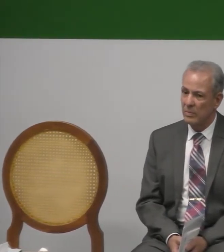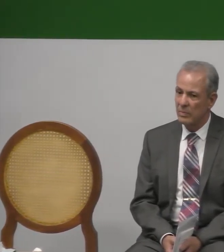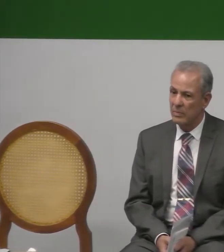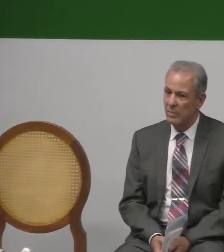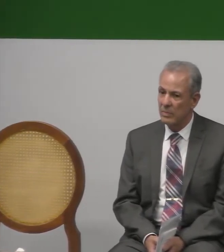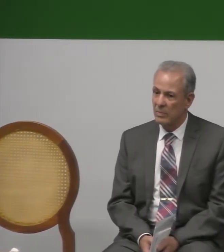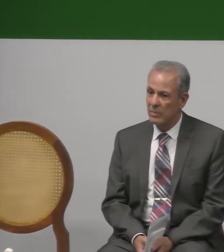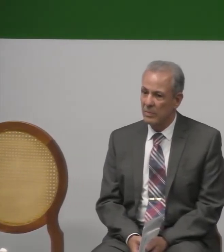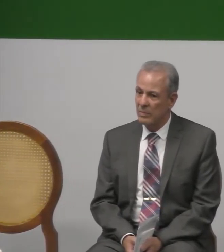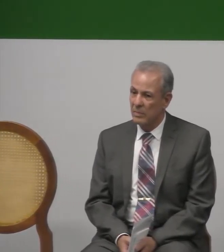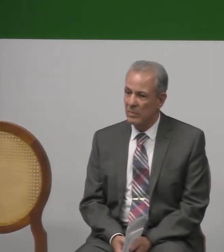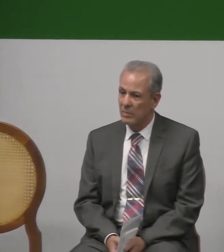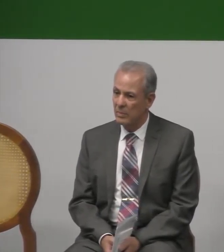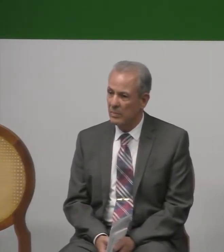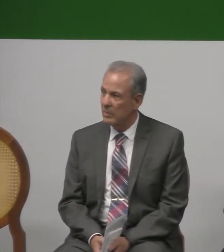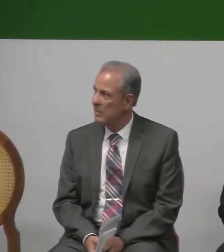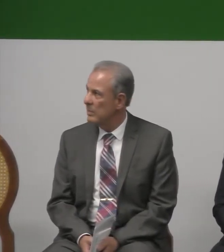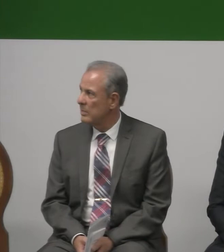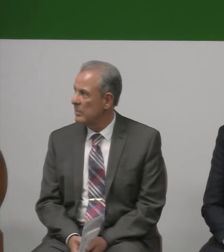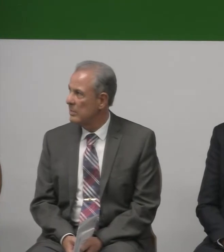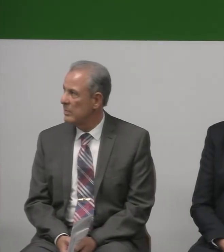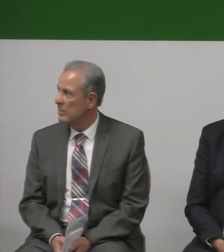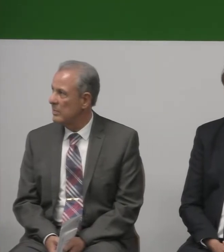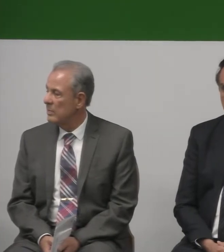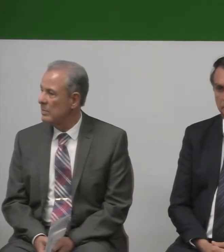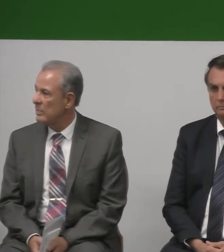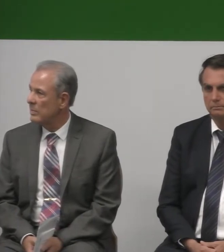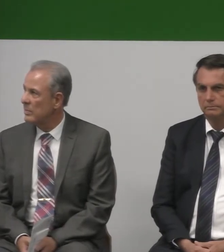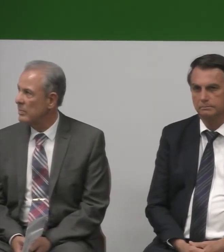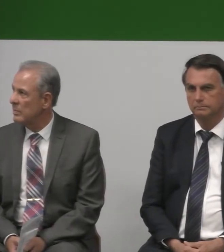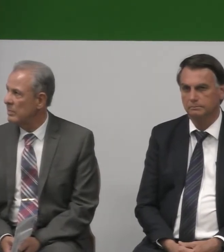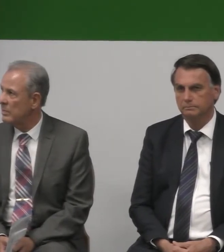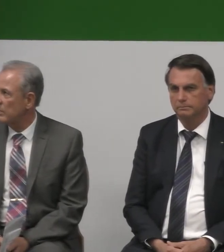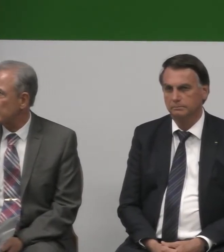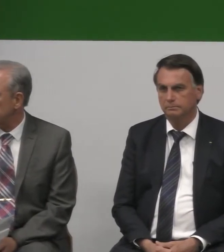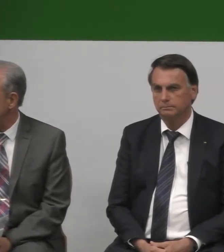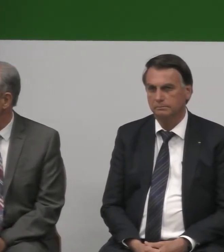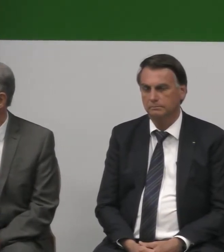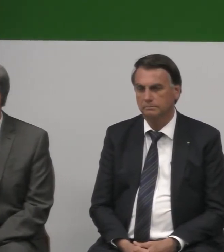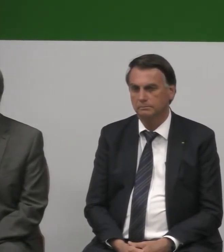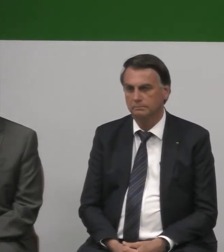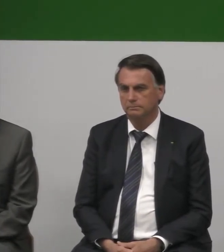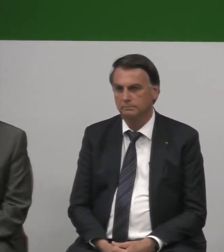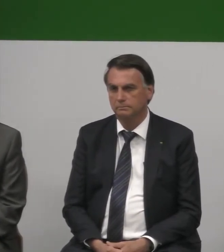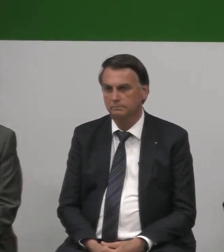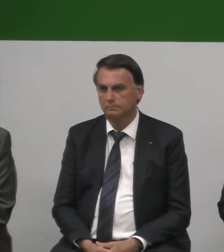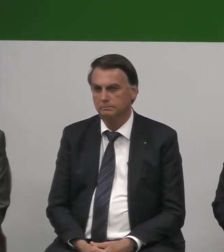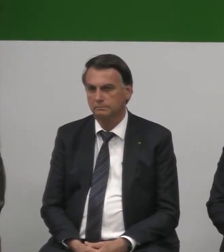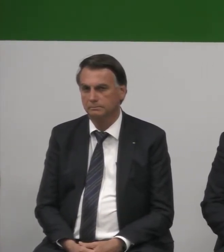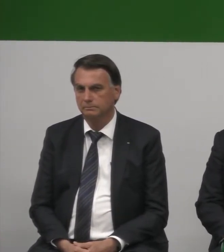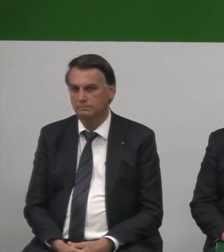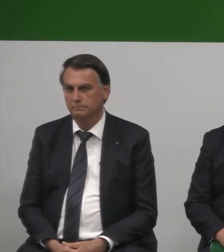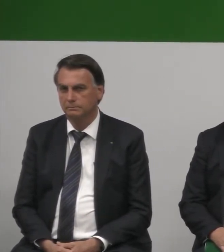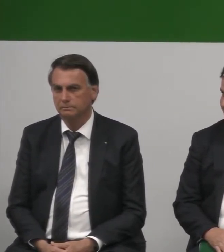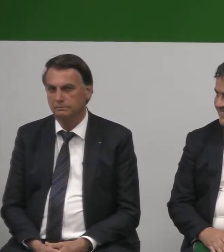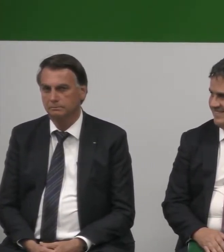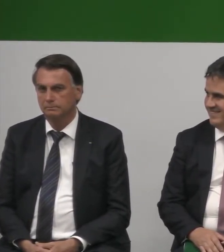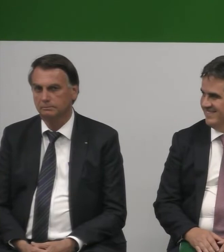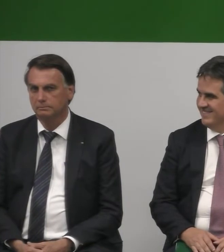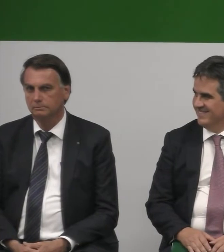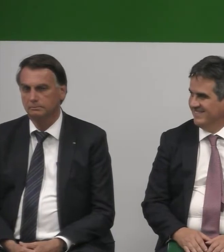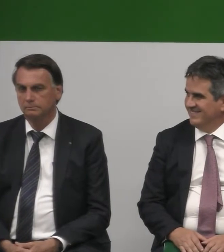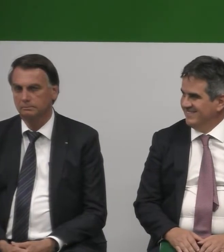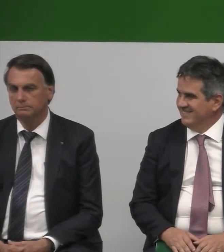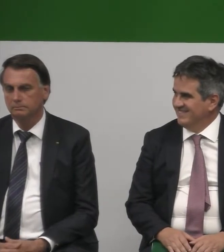Para que essa medida Fosse possível Aqui Quero fazer Menção especial Ao meu amigo João Solução Roma Ao ministro Ciro Meu